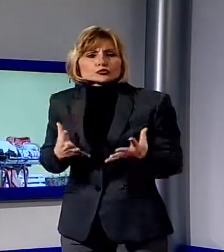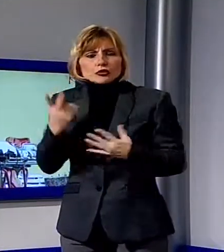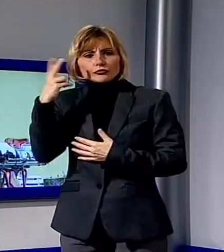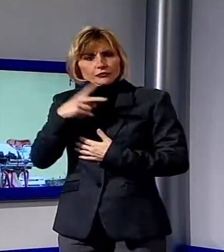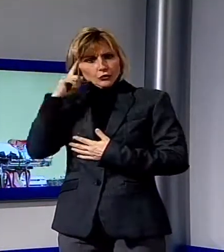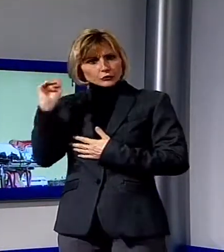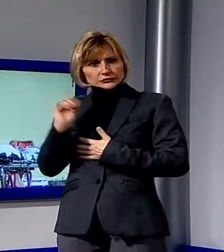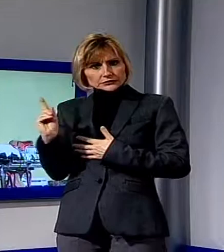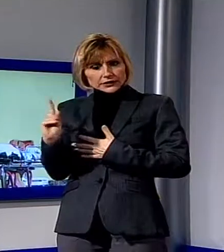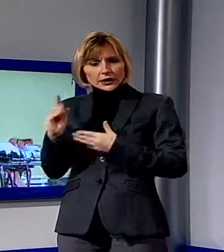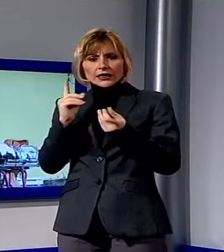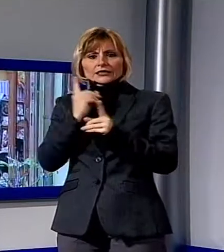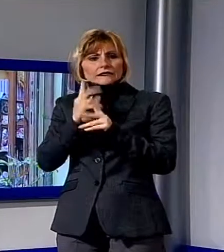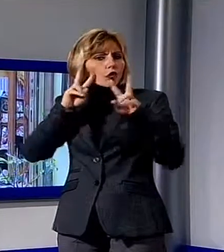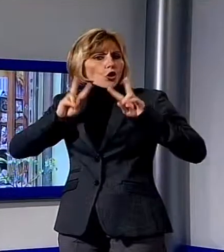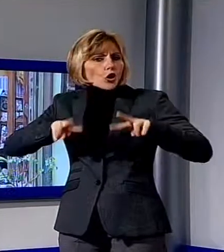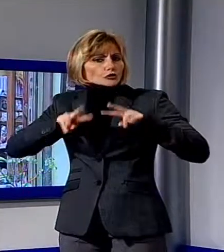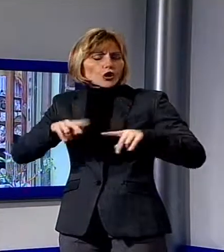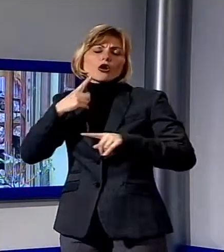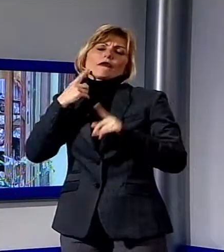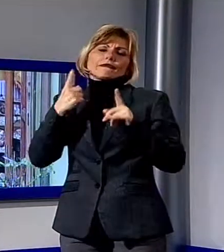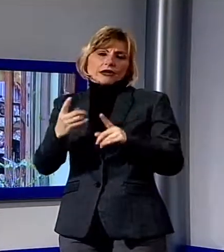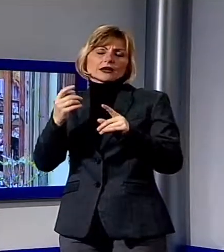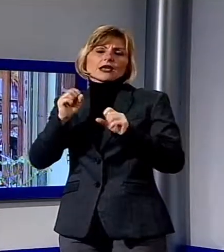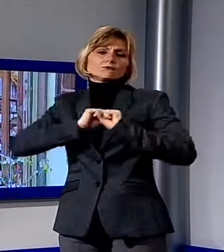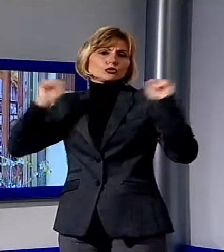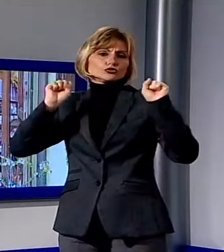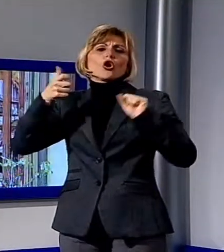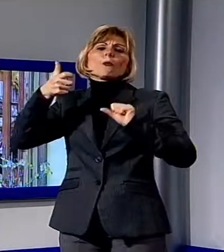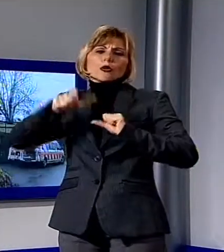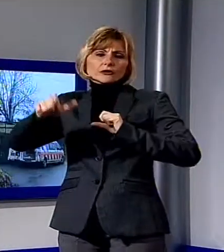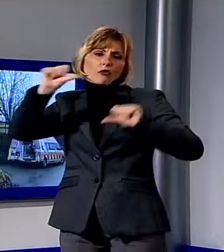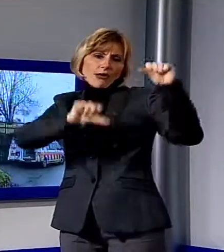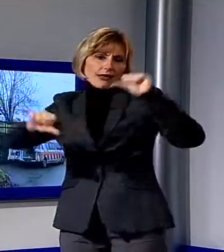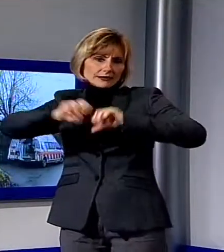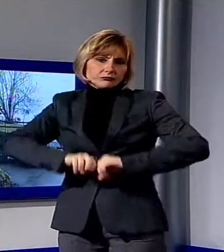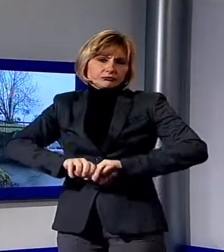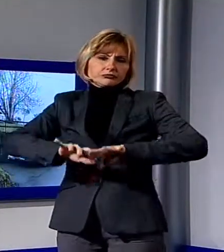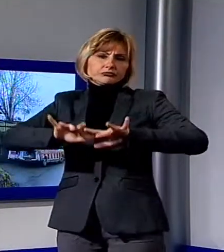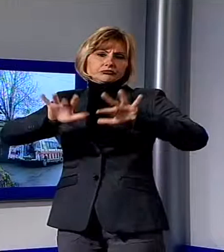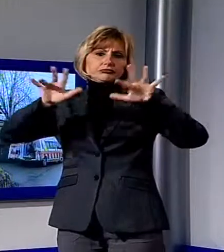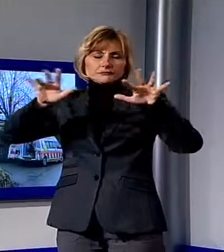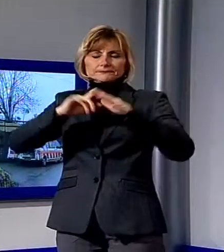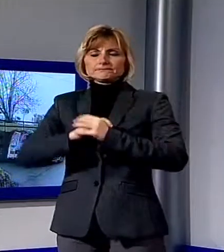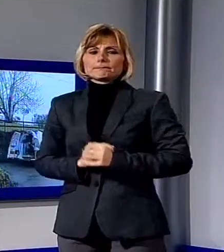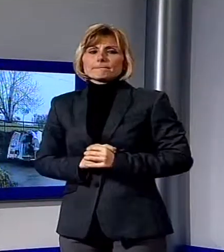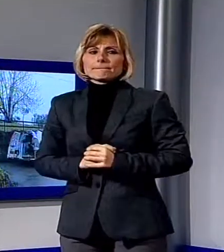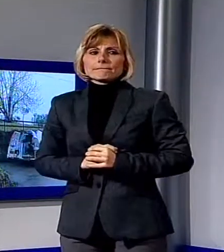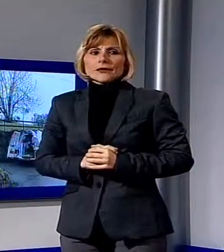ma non ci sarebbero dubbi sul fatto che l'esplosione sia stata provocata da una fuga di gas all'interno della veranda. Lo scoppio è stato potentissimo